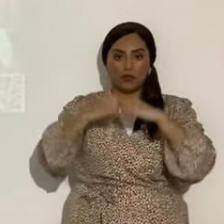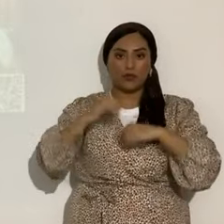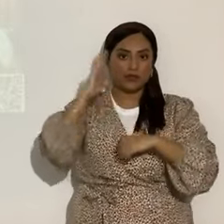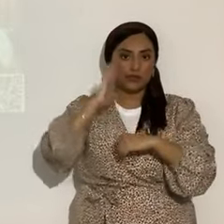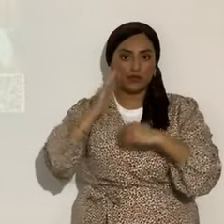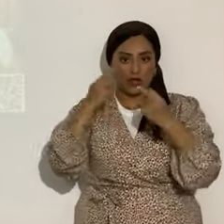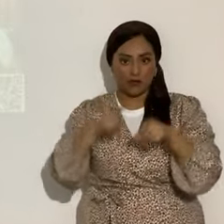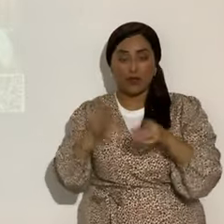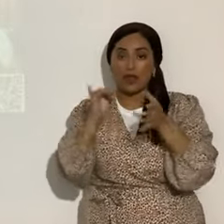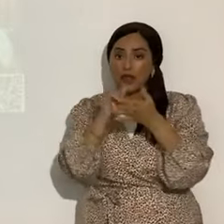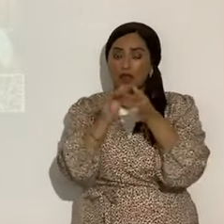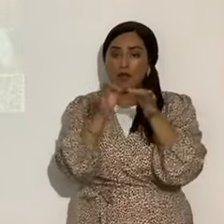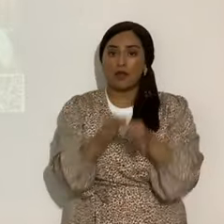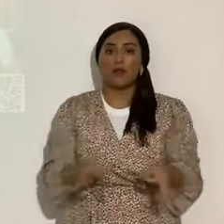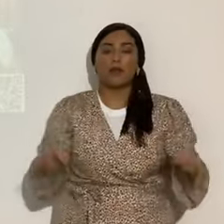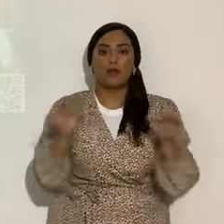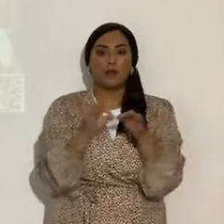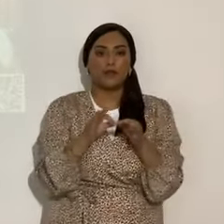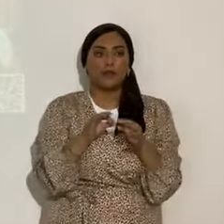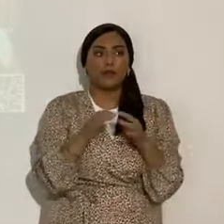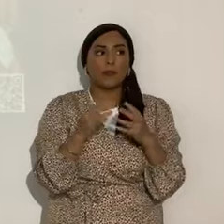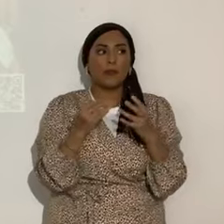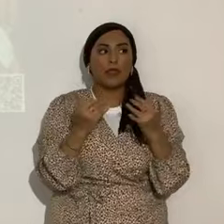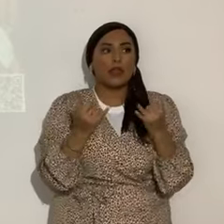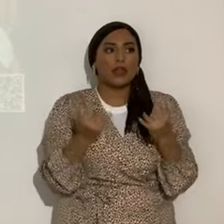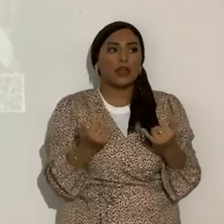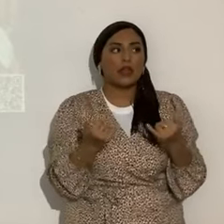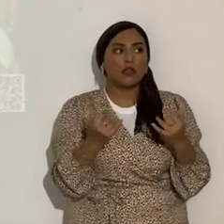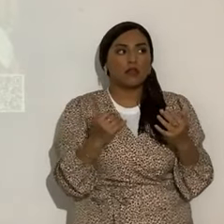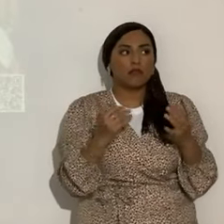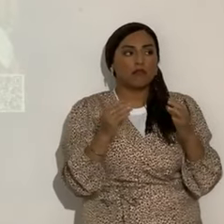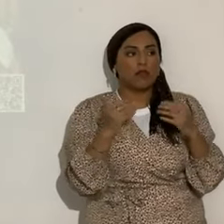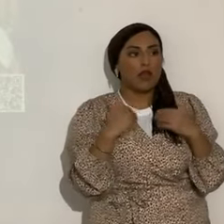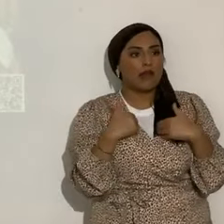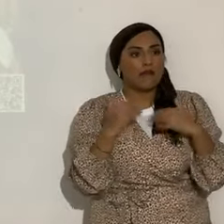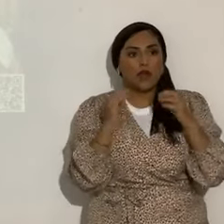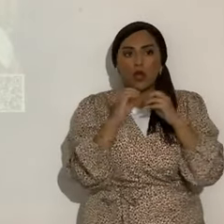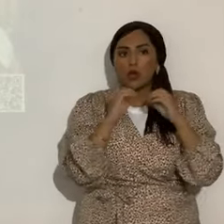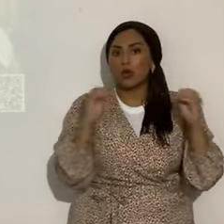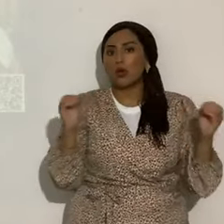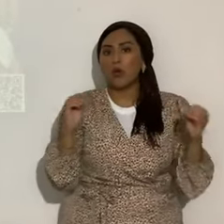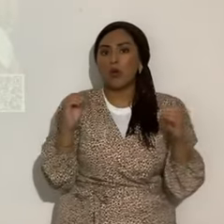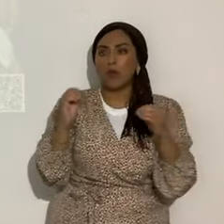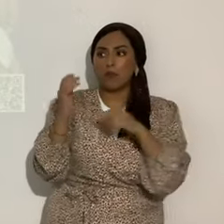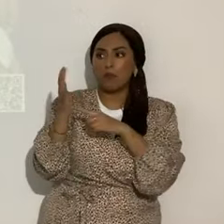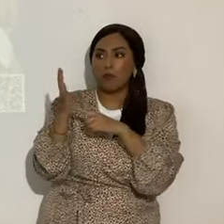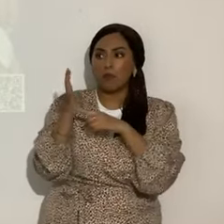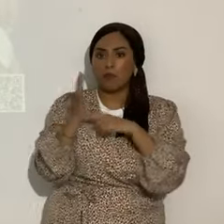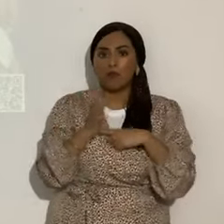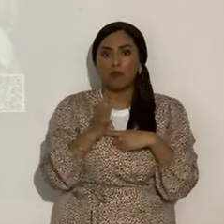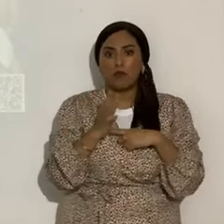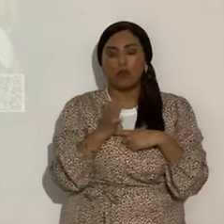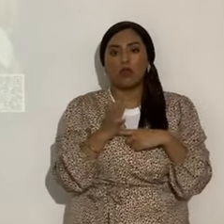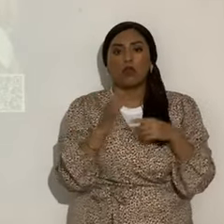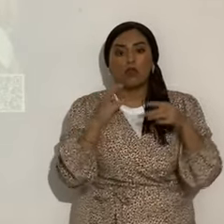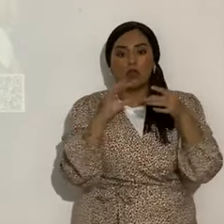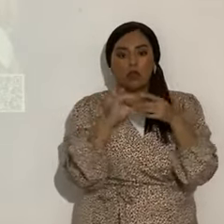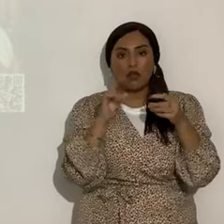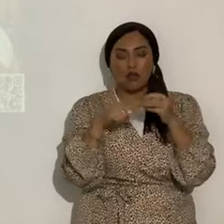Eso es importante. Ahora, no hay una referencia, pues, de que hable de un cometa como